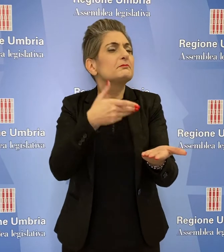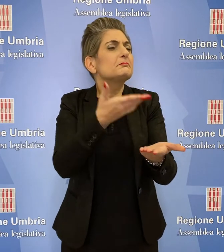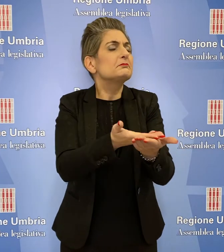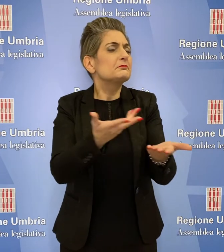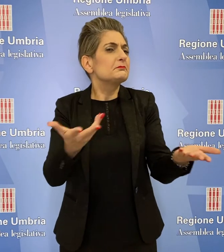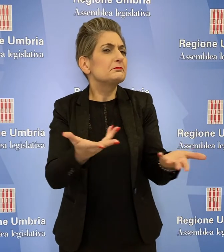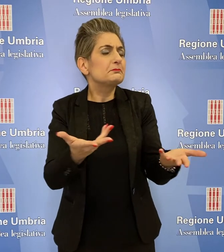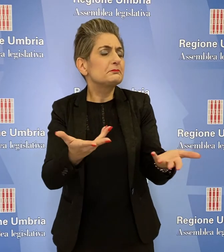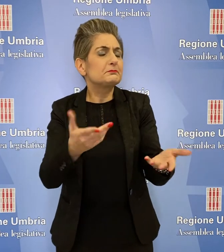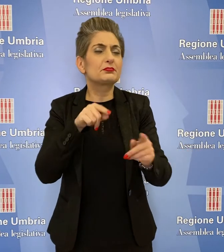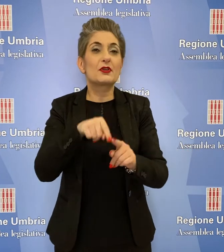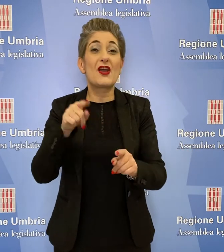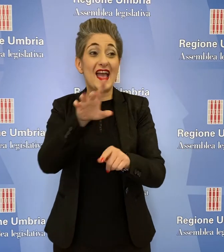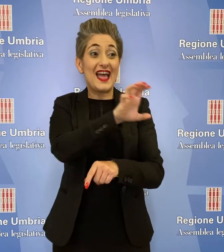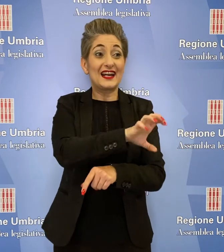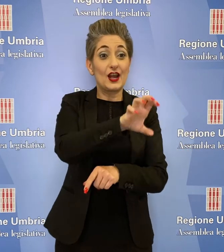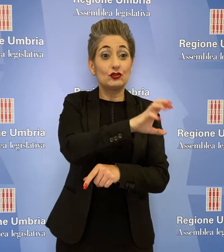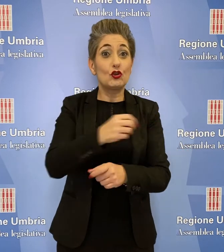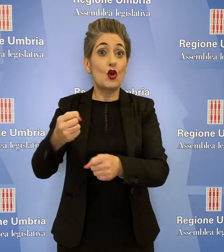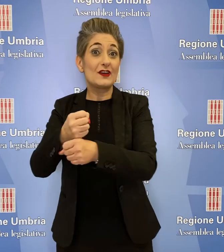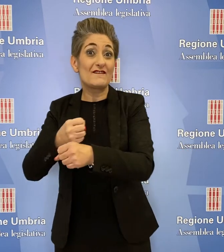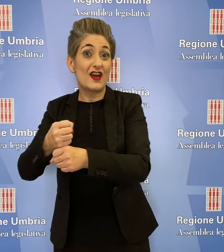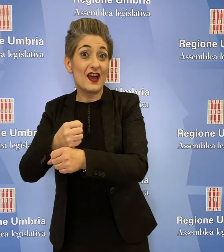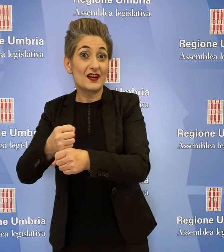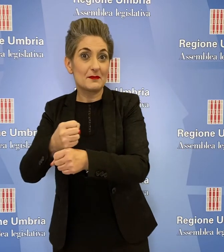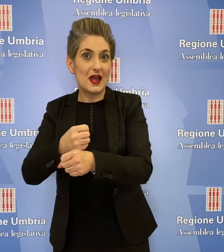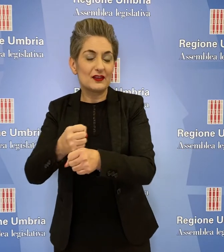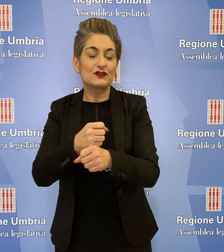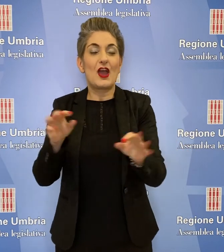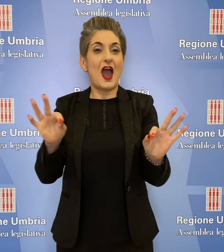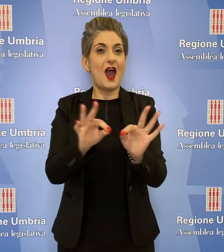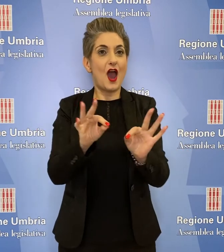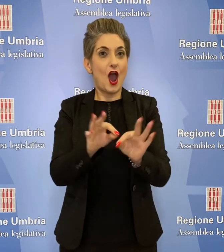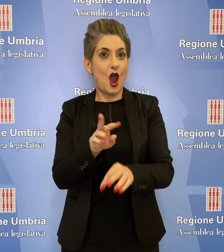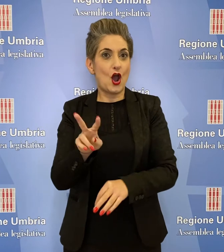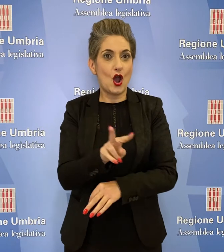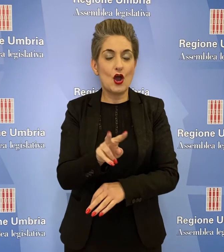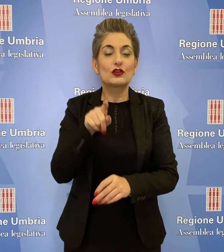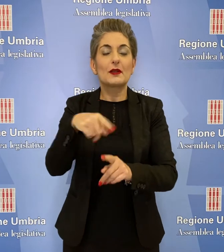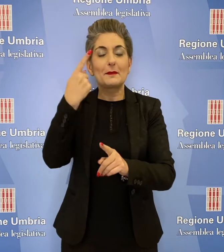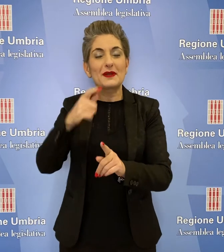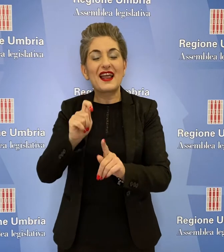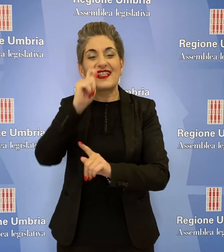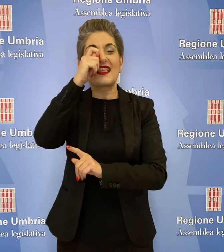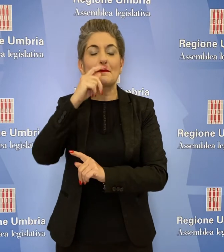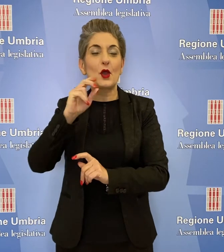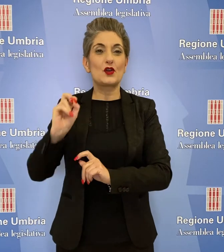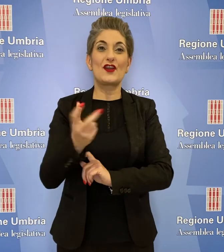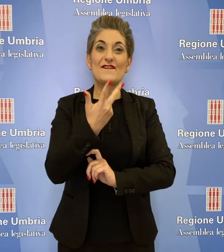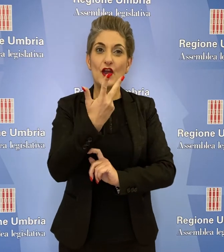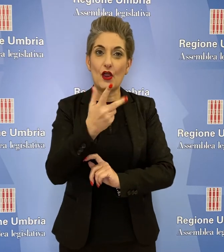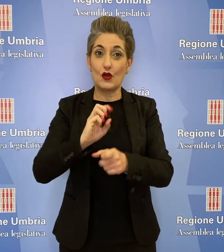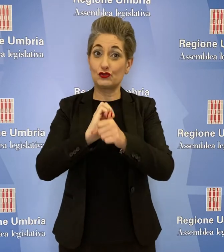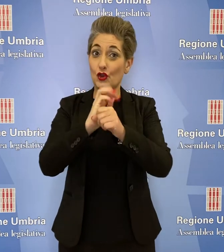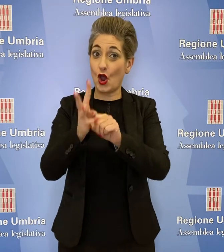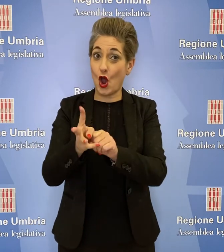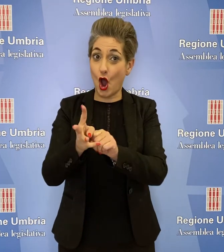che proponeva un accordo tra Regione e farmacie per l'esecuzione di tamponi antigenici